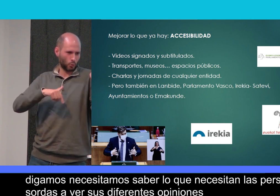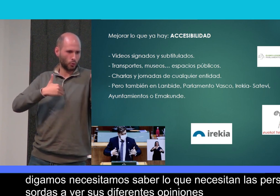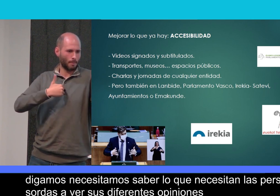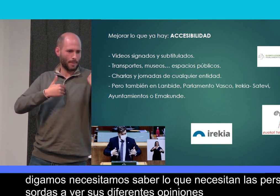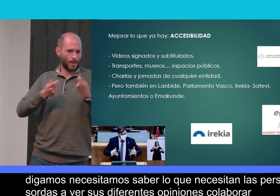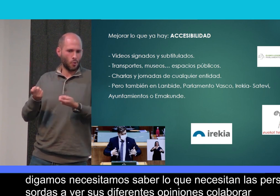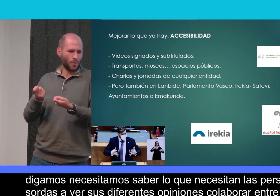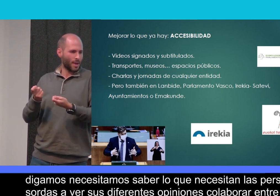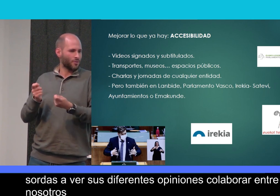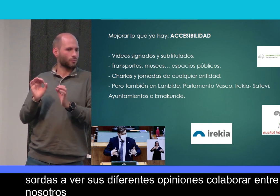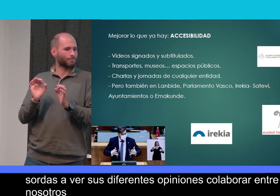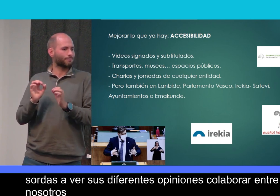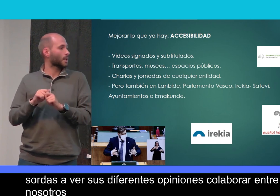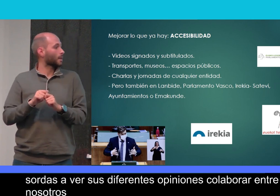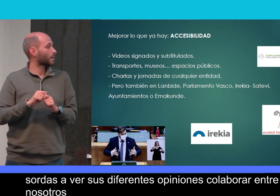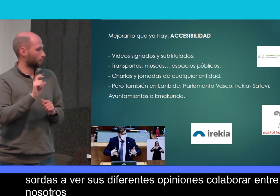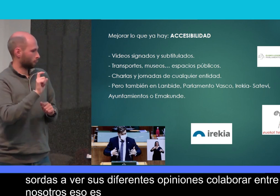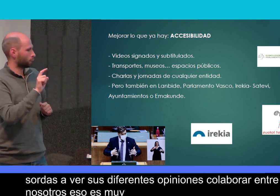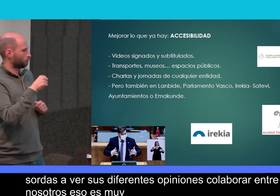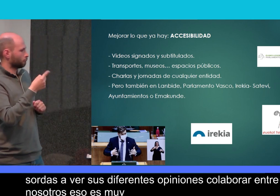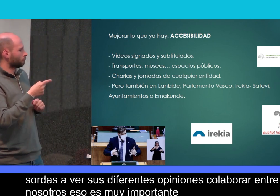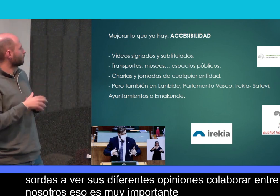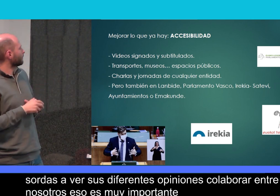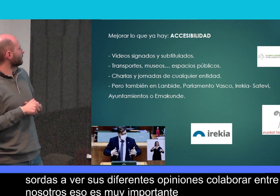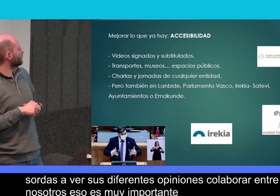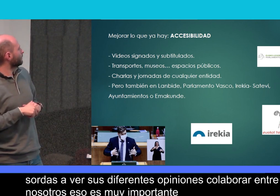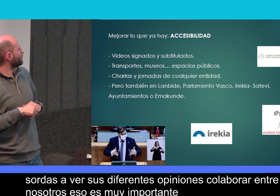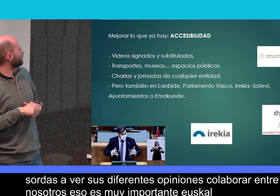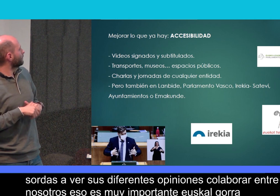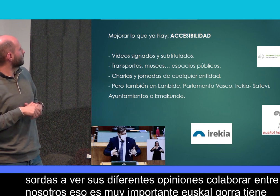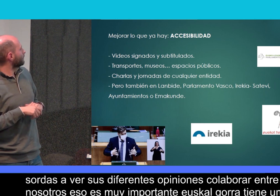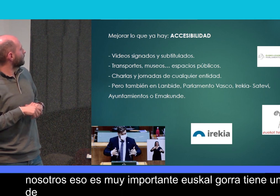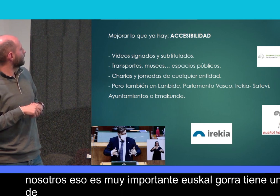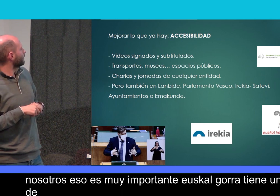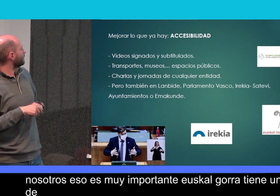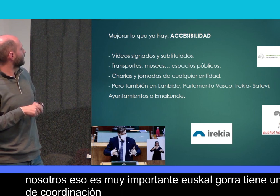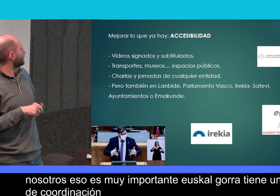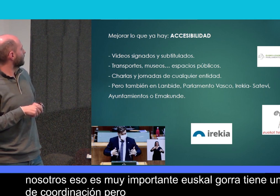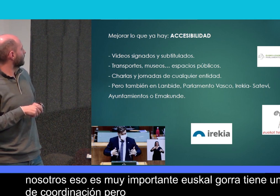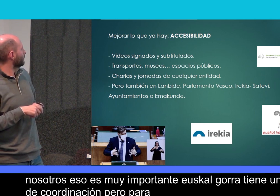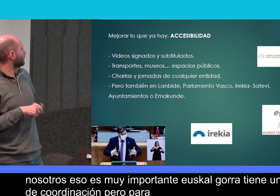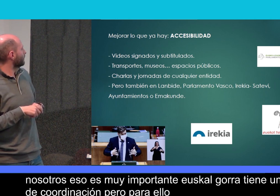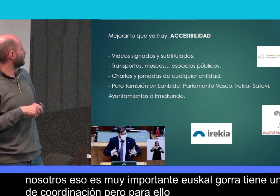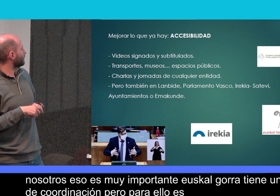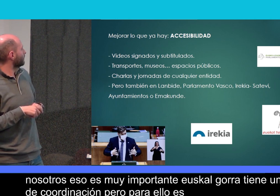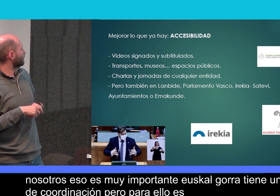nosotros. Eso es muy importante. Euskal Gorrak tiene un papel de coordinación, pero para ello es importante las asociaciones.